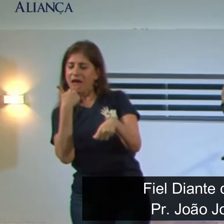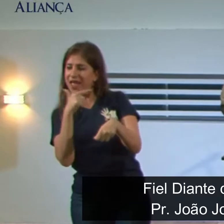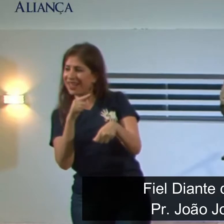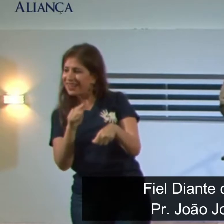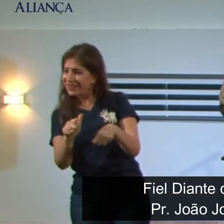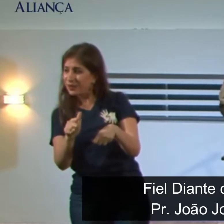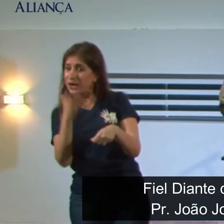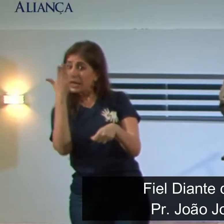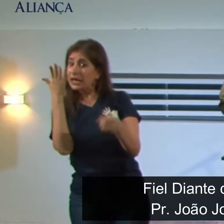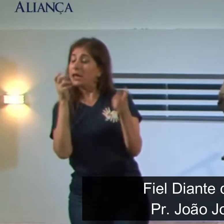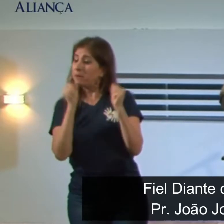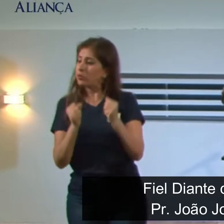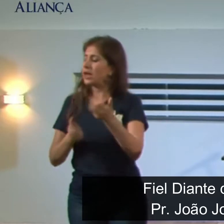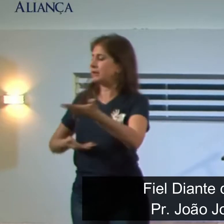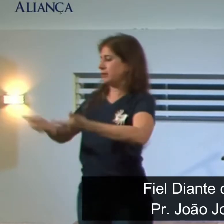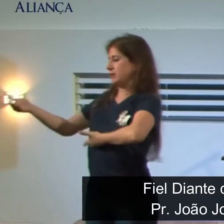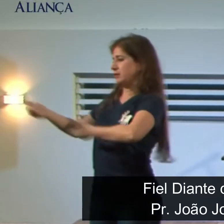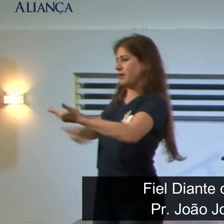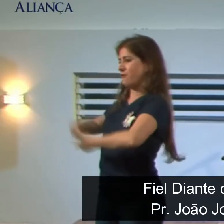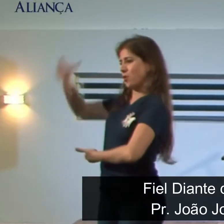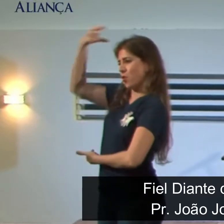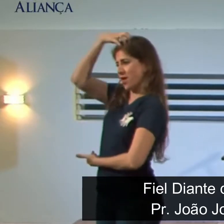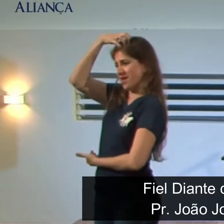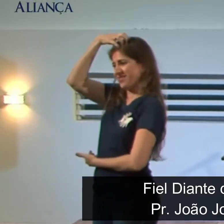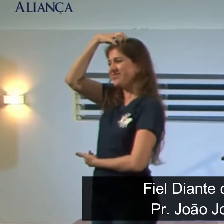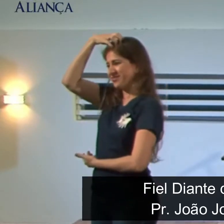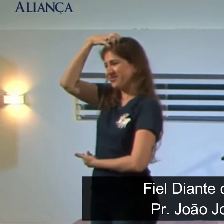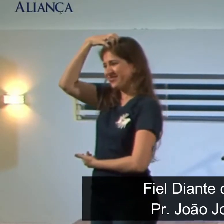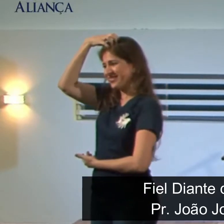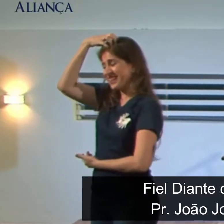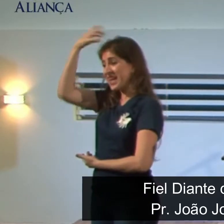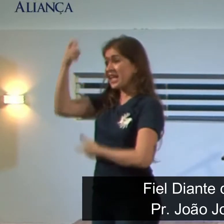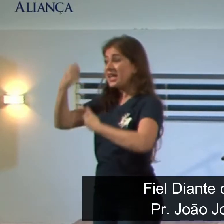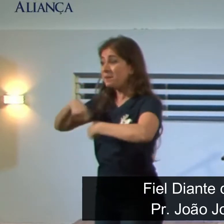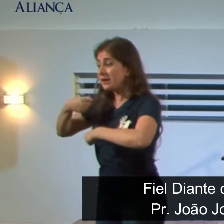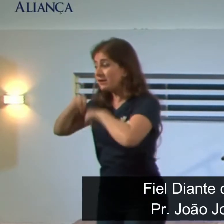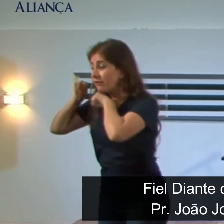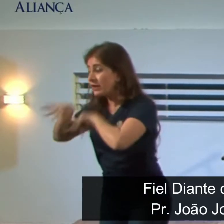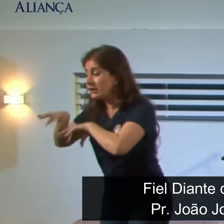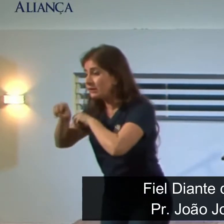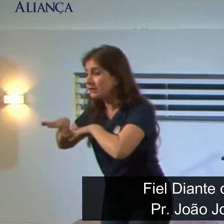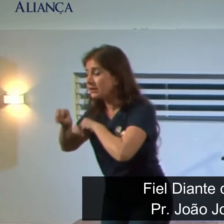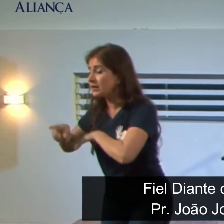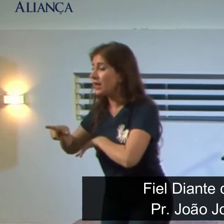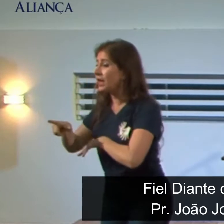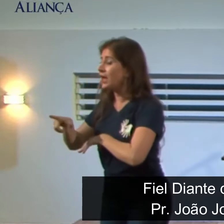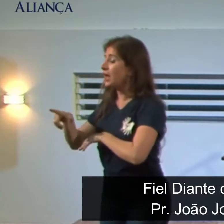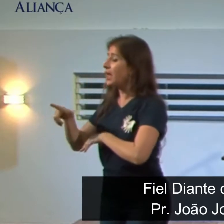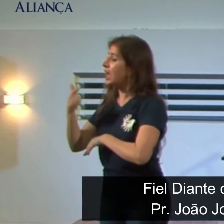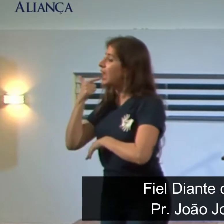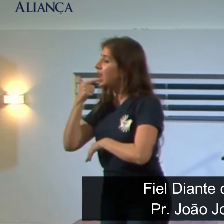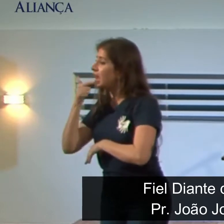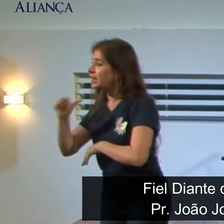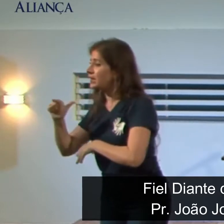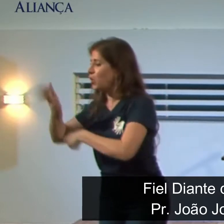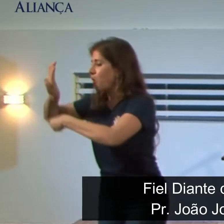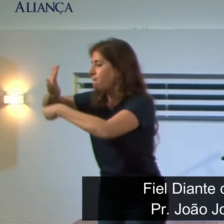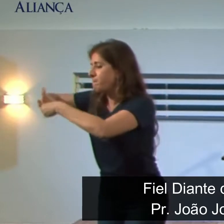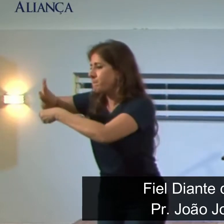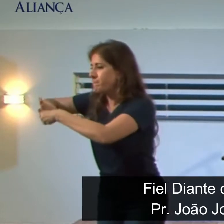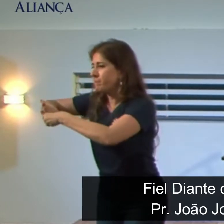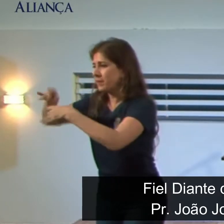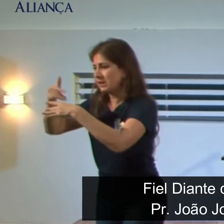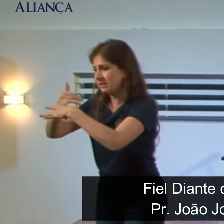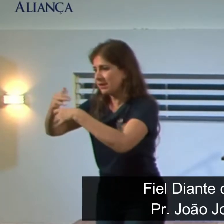no palácio do rei. Ele devia ensinar-lhes a língua e a literatura dos babilônios. O rei